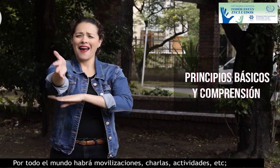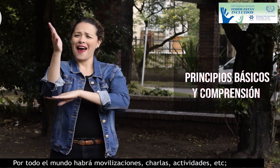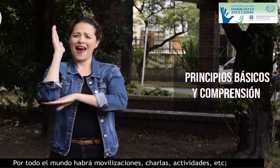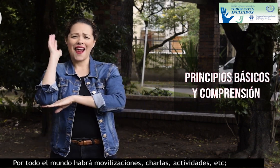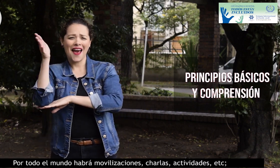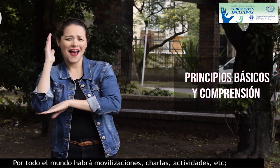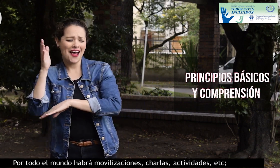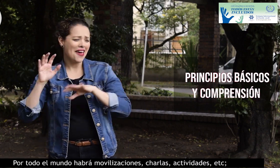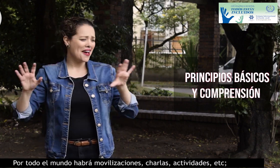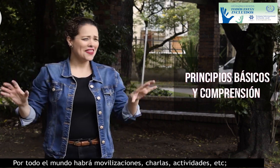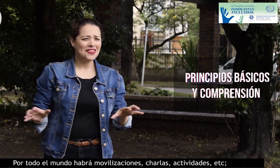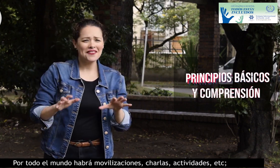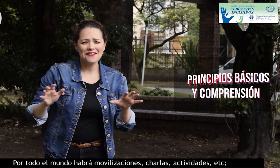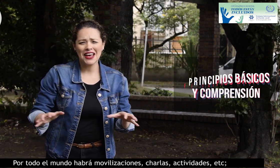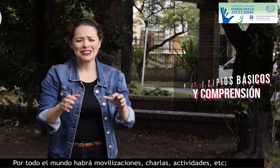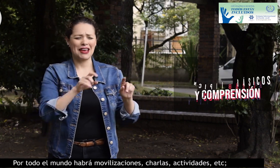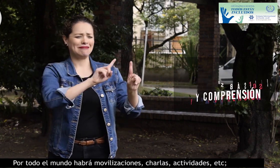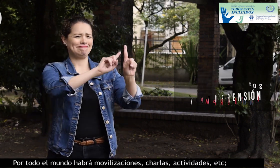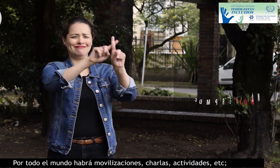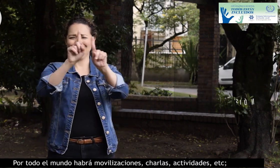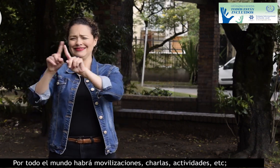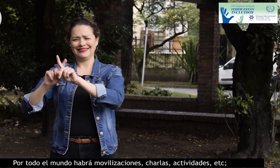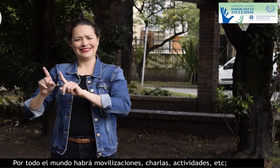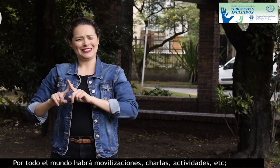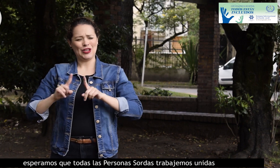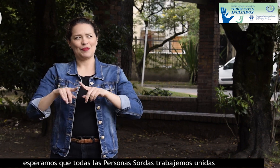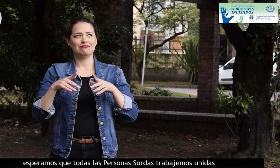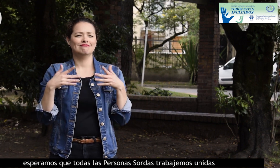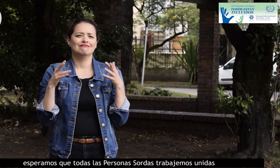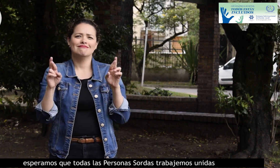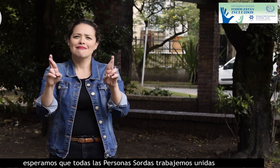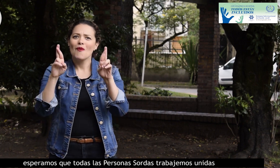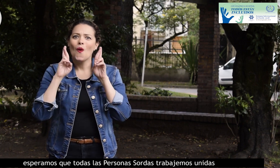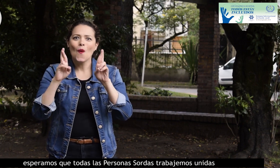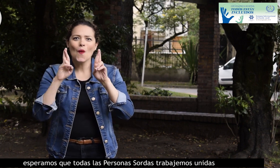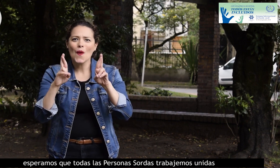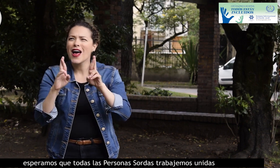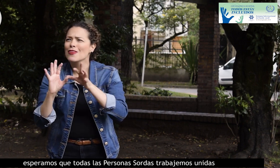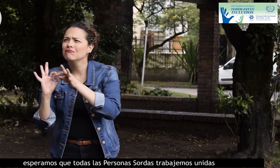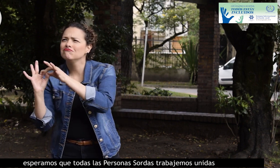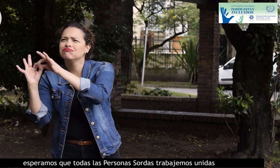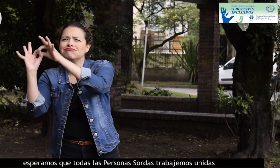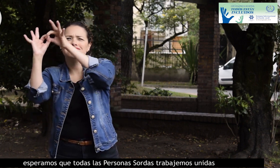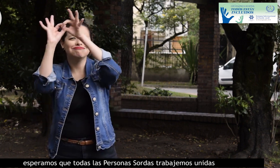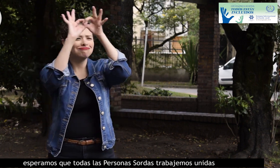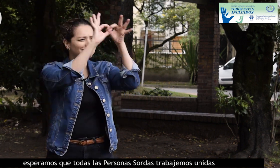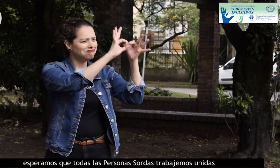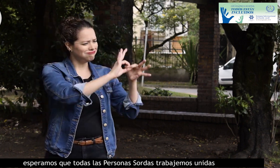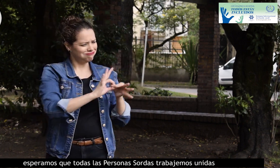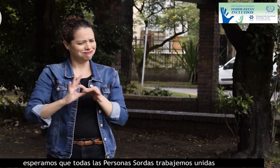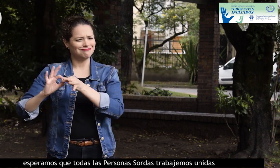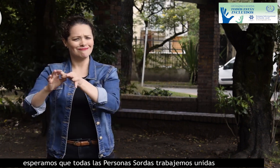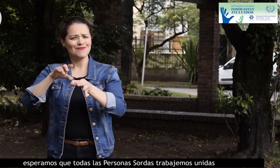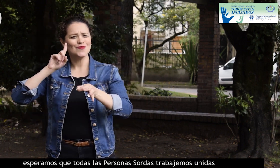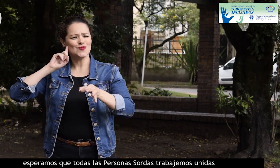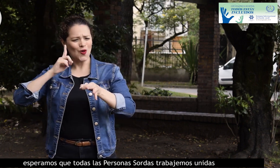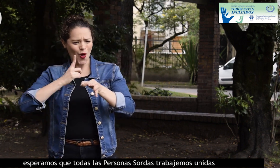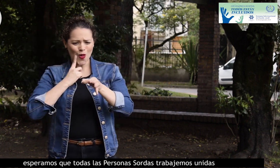Por todo el mundo habrá movilizaciones, charlas, actividades, etc. Esperamos que todas las personas sordas